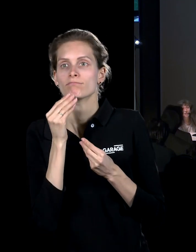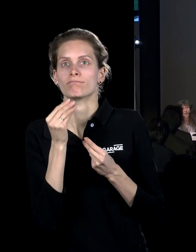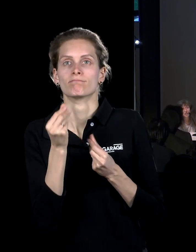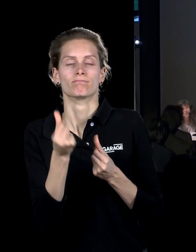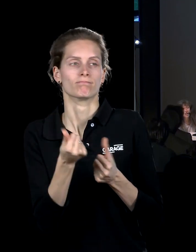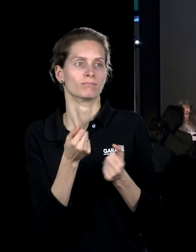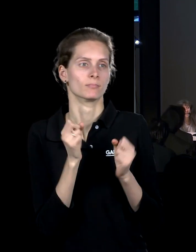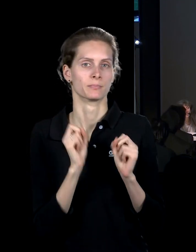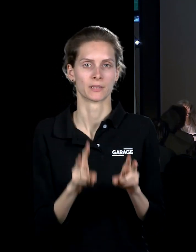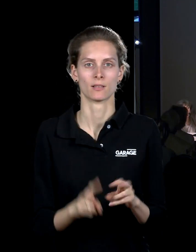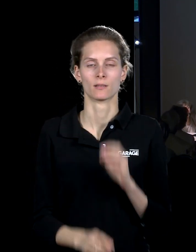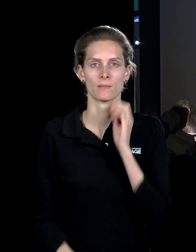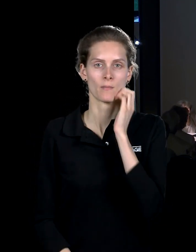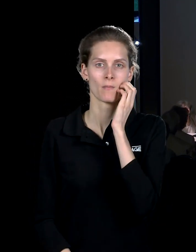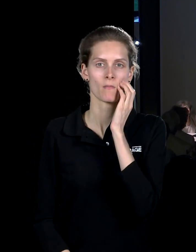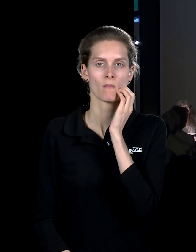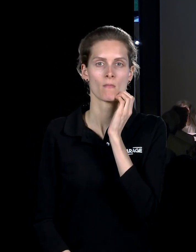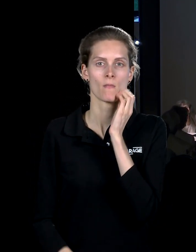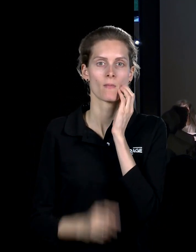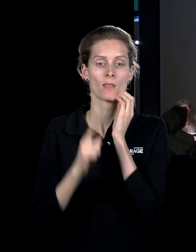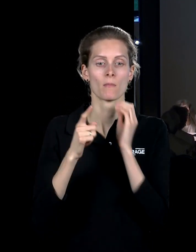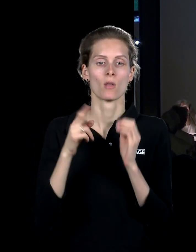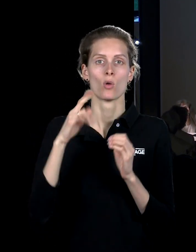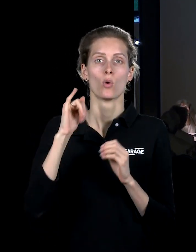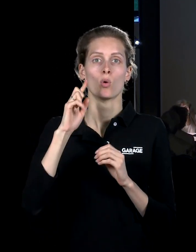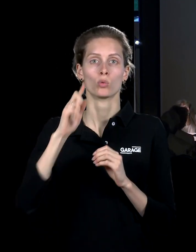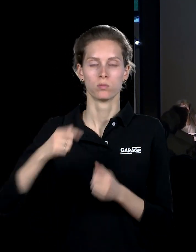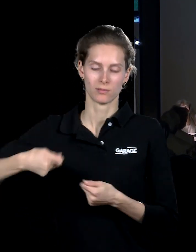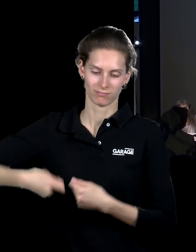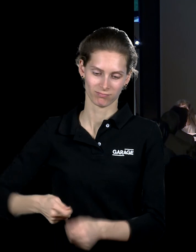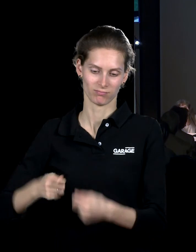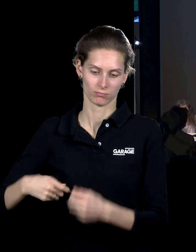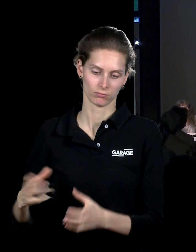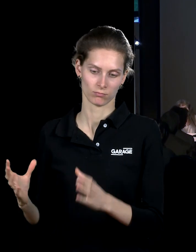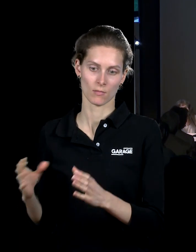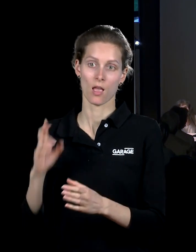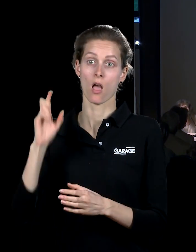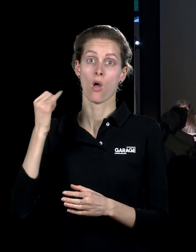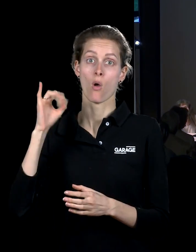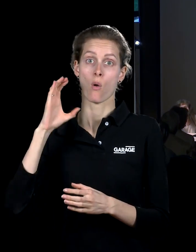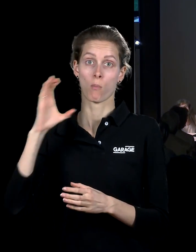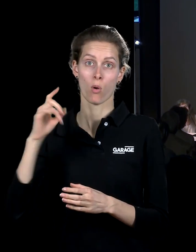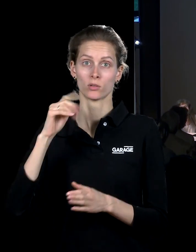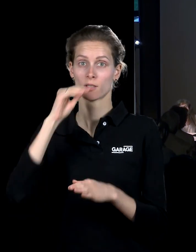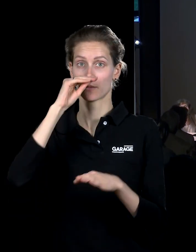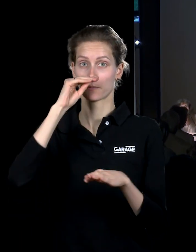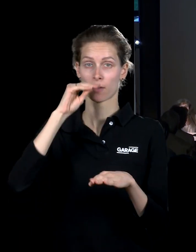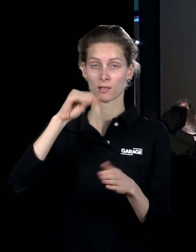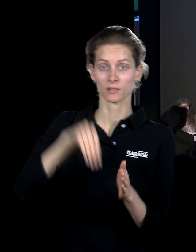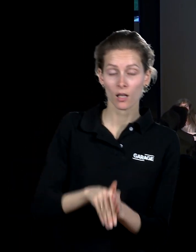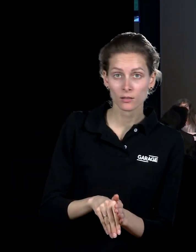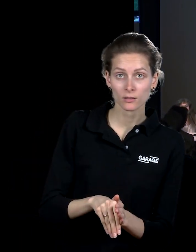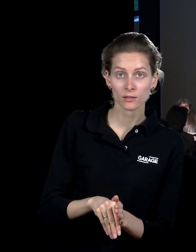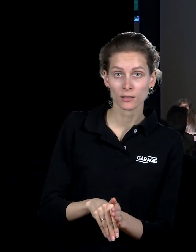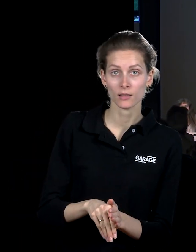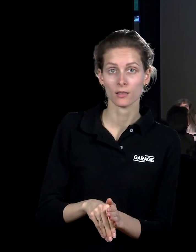психотропные растения, где лежит дуб, который выкопанный дуб, посаженный бойсом в свое время на документе, это знаковый вот этот